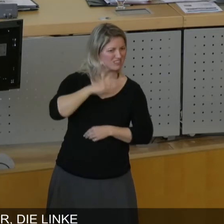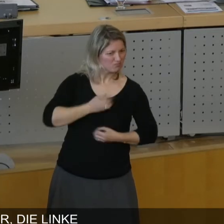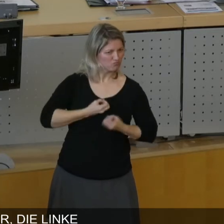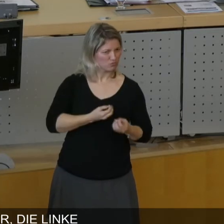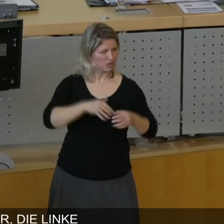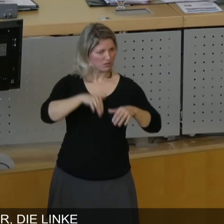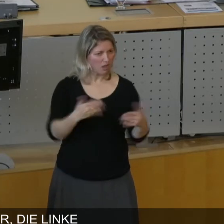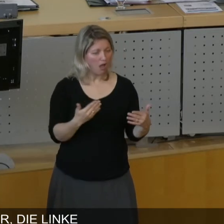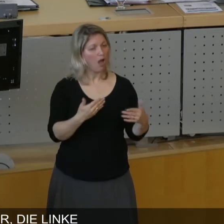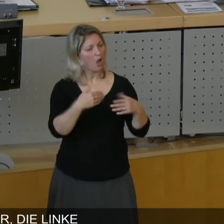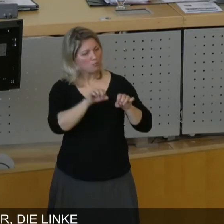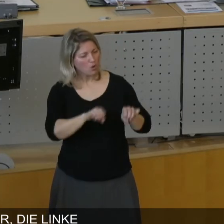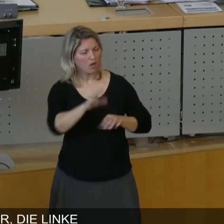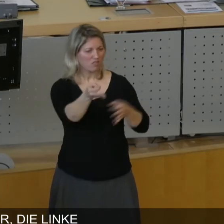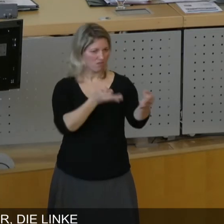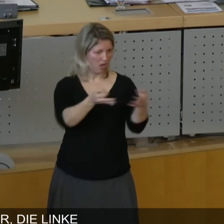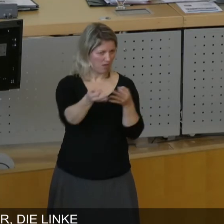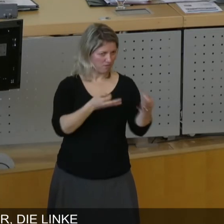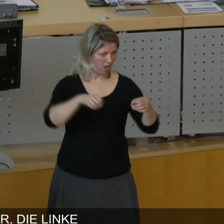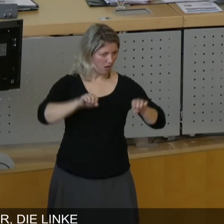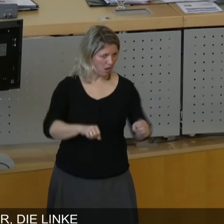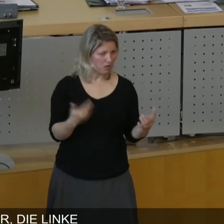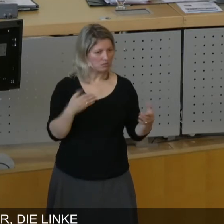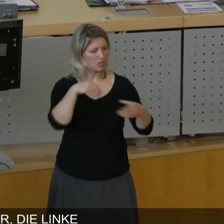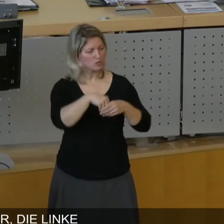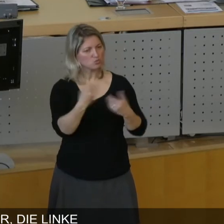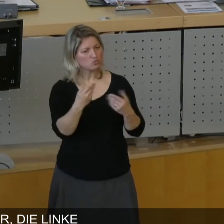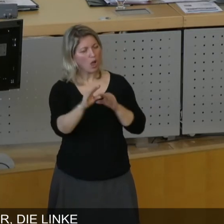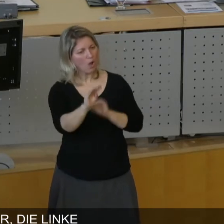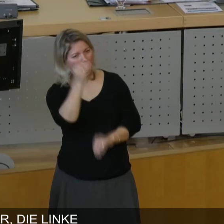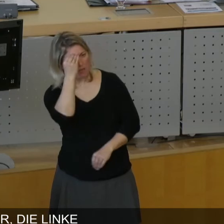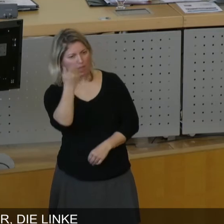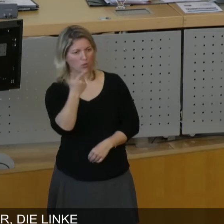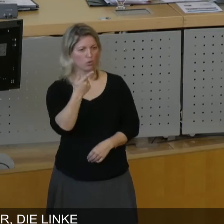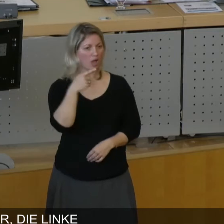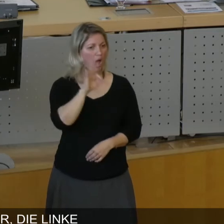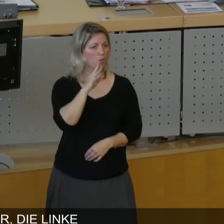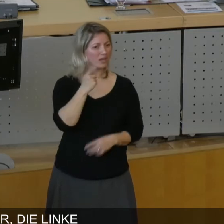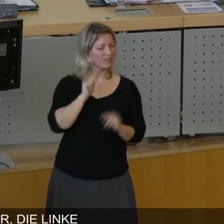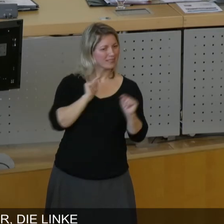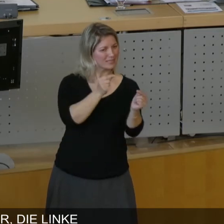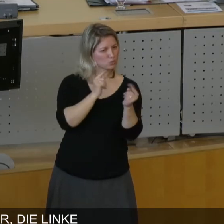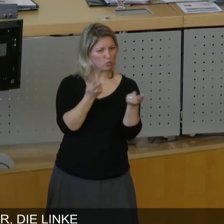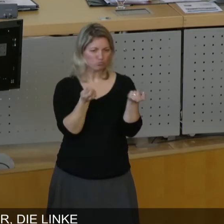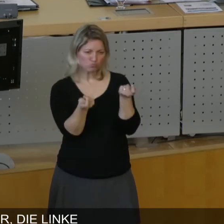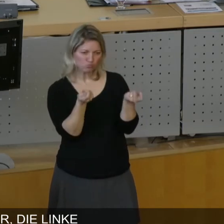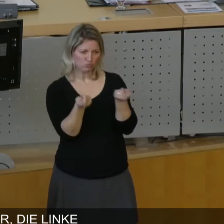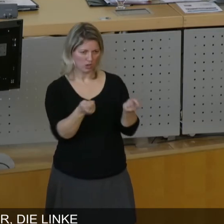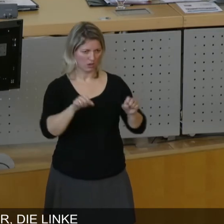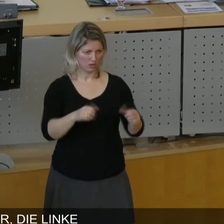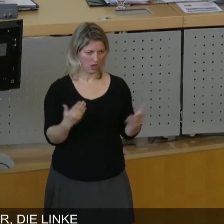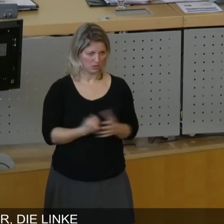Podium für Rückfragen, vielleicht sozusagen auch für Anmerkungen, für eine gesteuerte Diskussion. Für ein